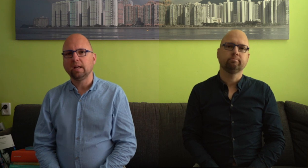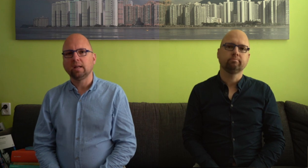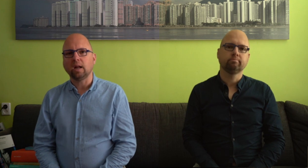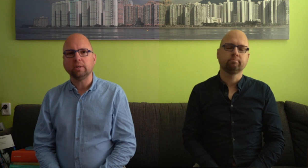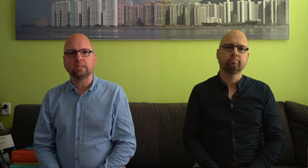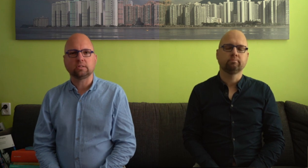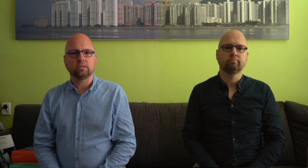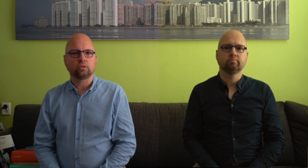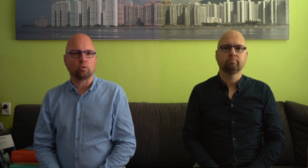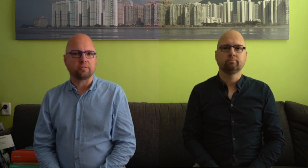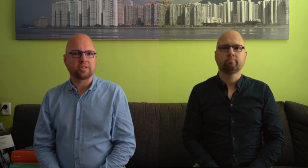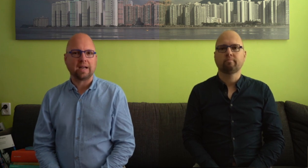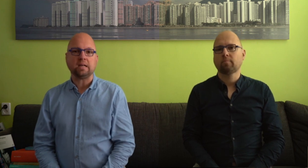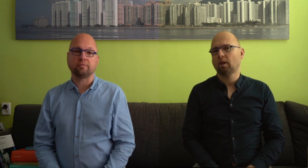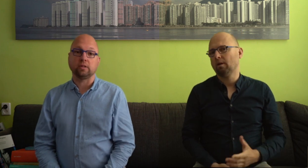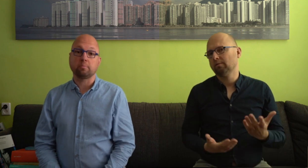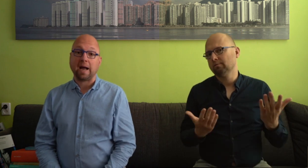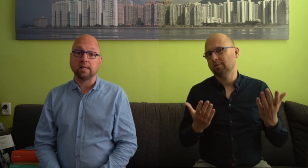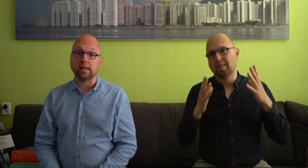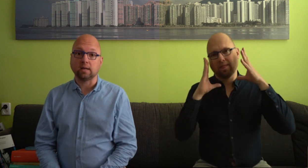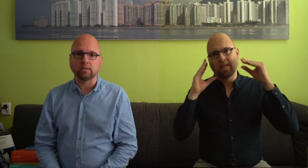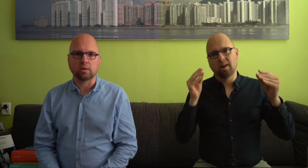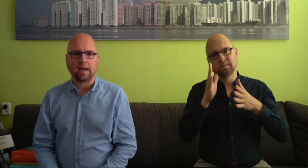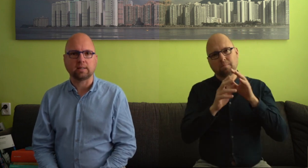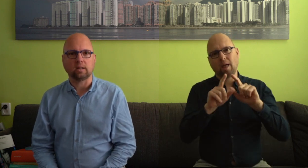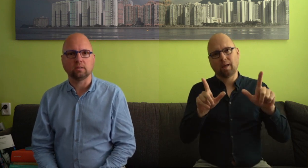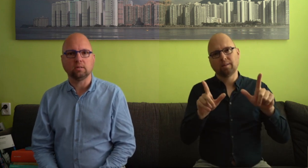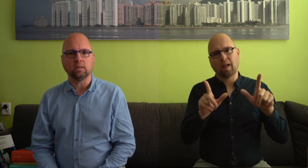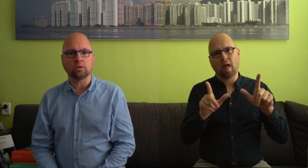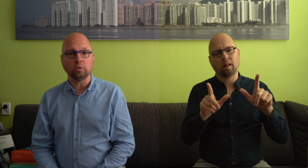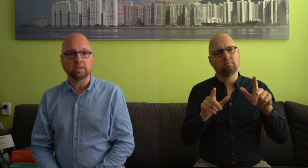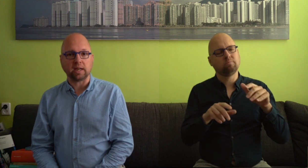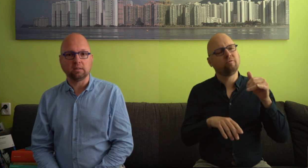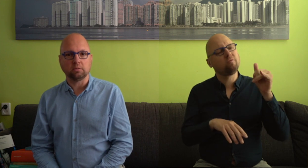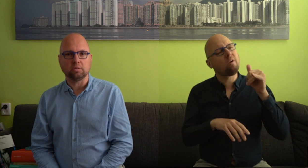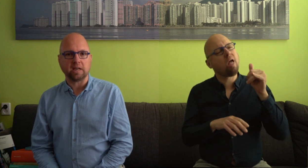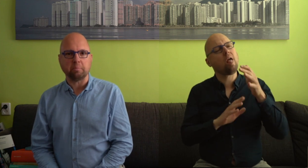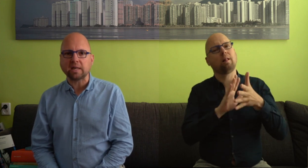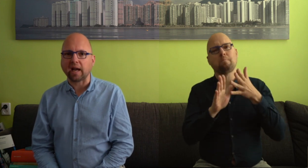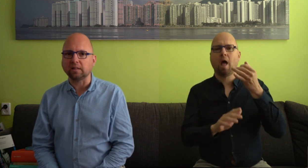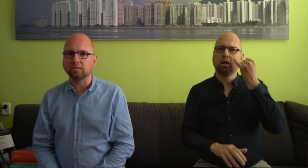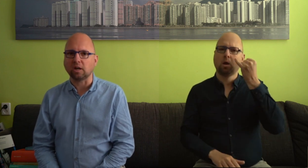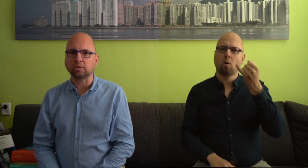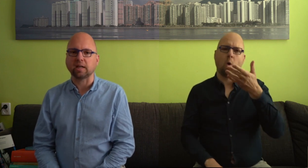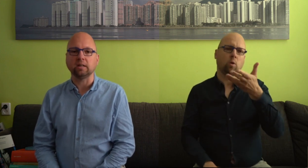Nou is het zo dat verschrikkelijk veel gebaren in de Nederlandse gebarentaal iconisch zijn. Een dikke meerderheid zou ik zeggen.